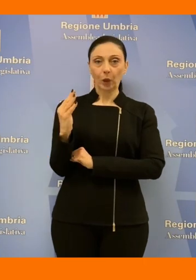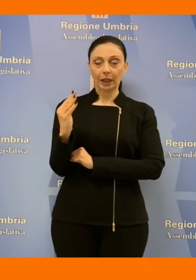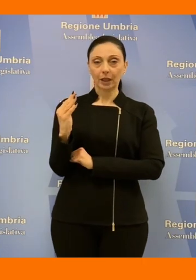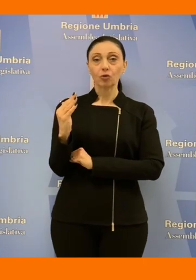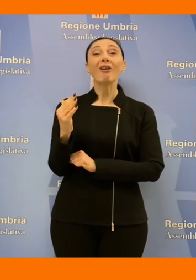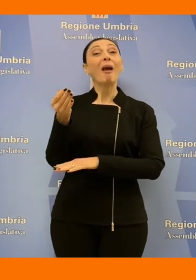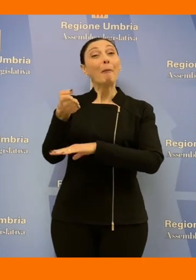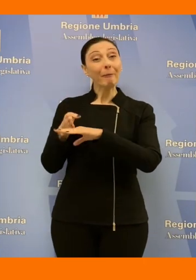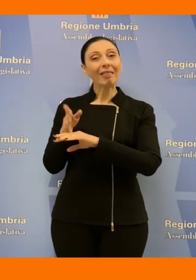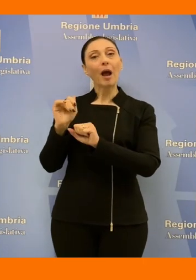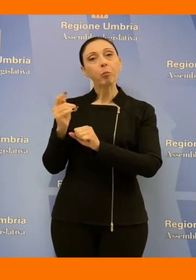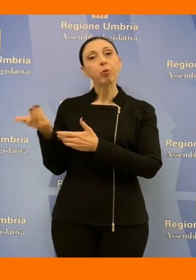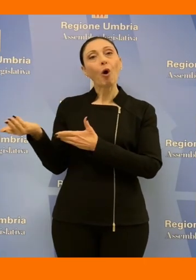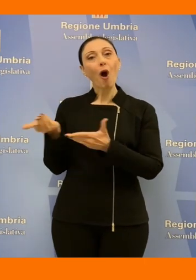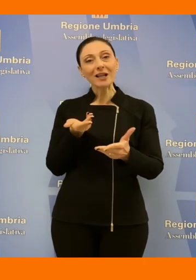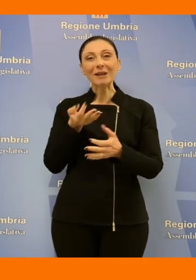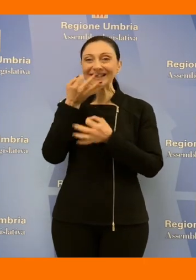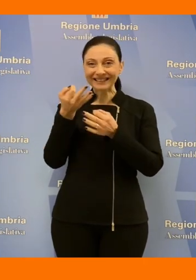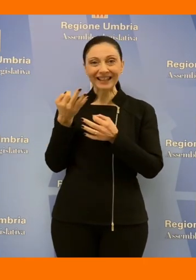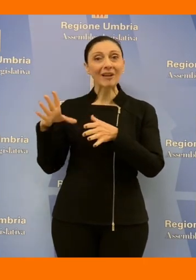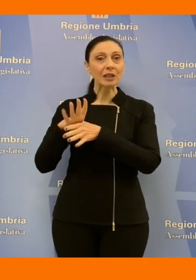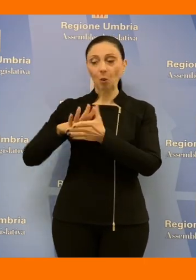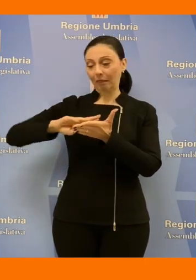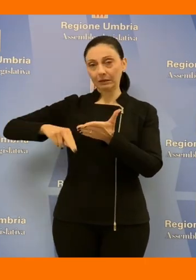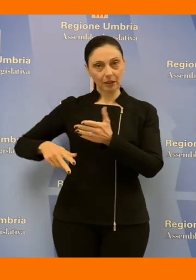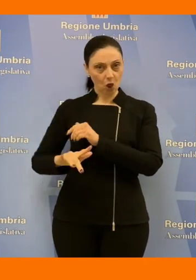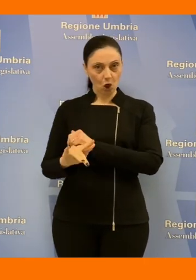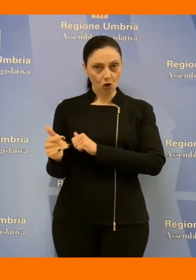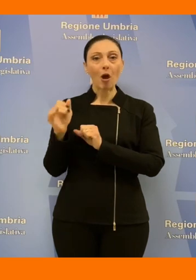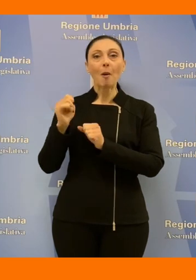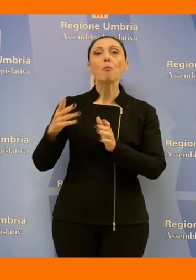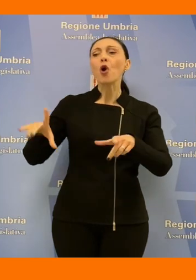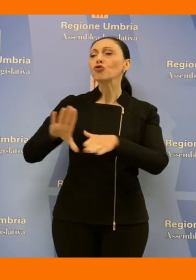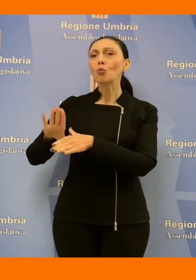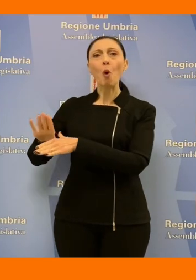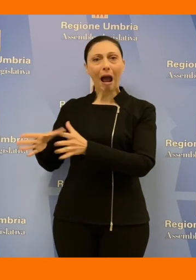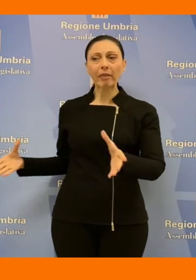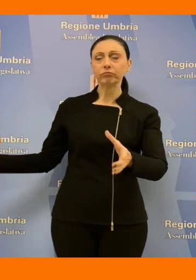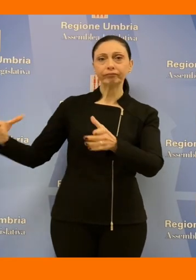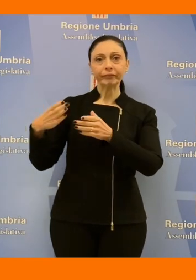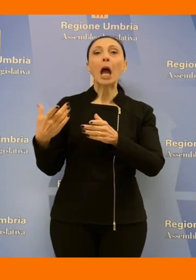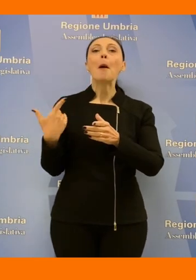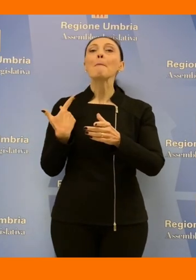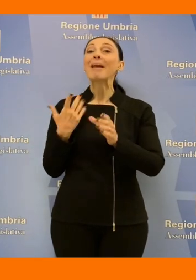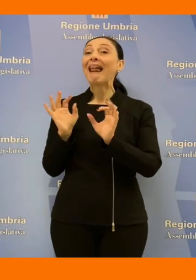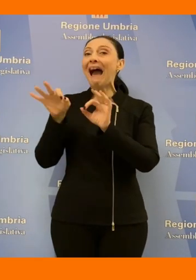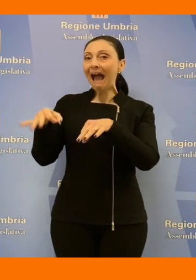ossia cacciatori non iscritti alla squadra sarà anche possibile unire più squadre per raggiungere il numero minimo di